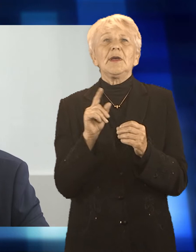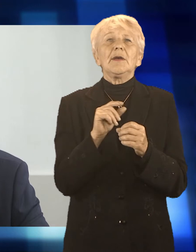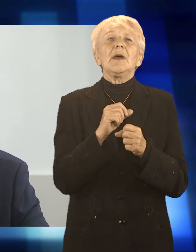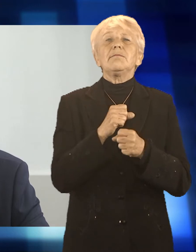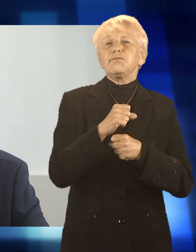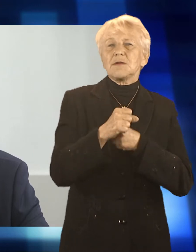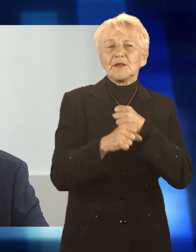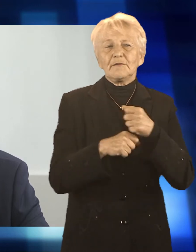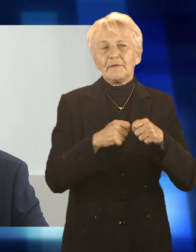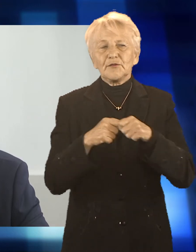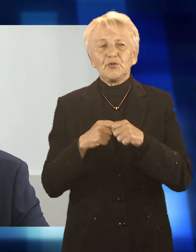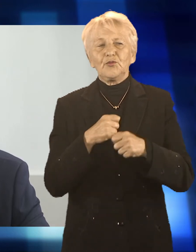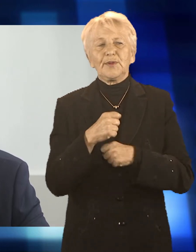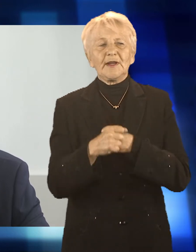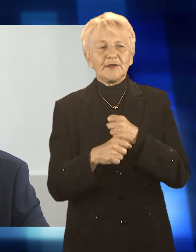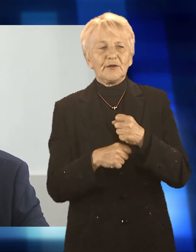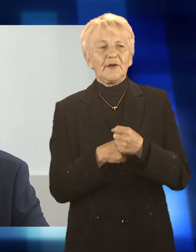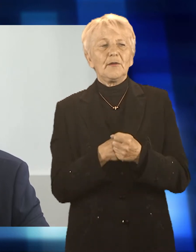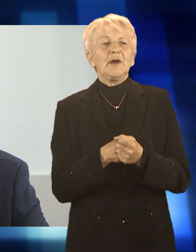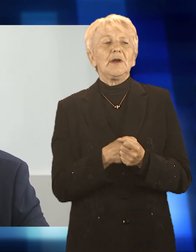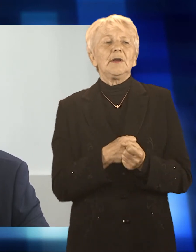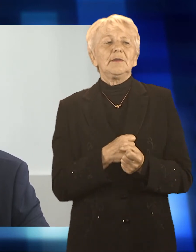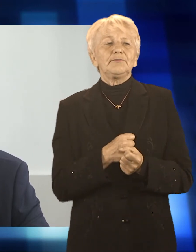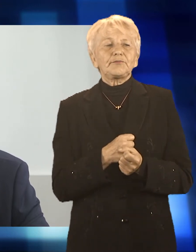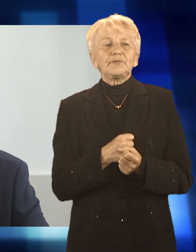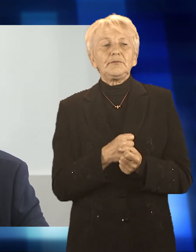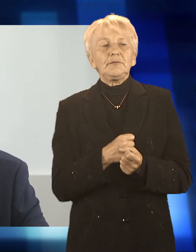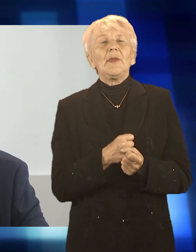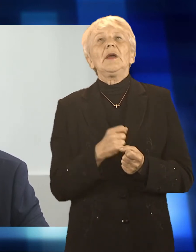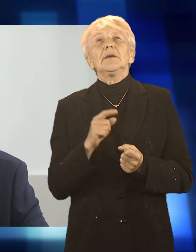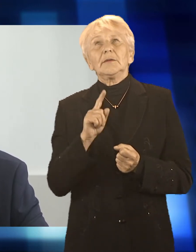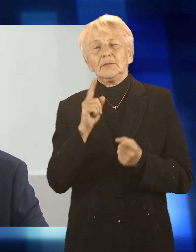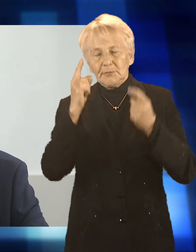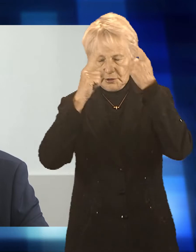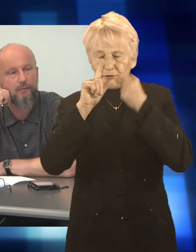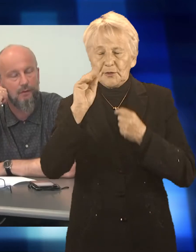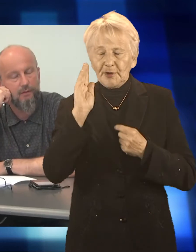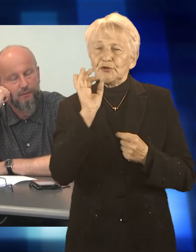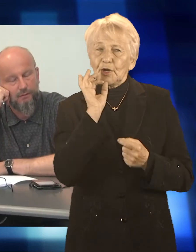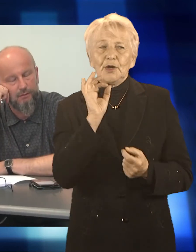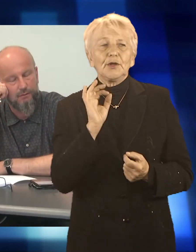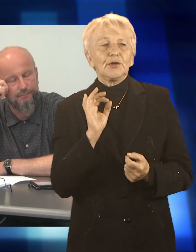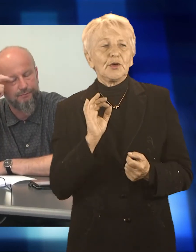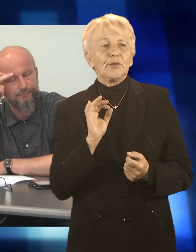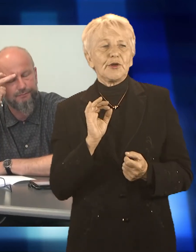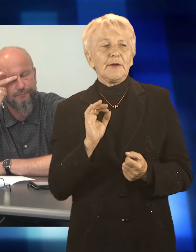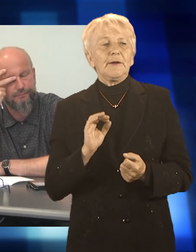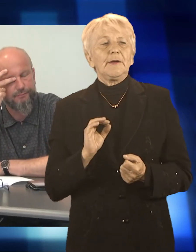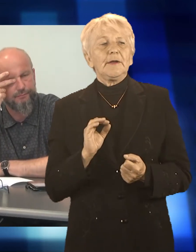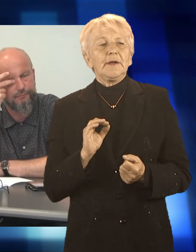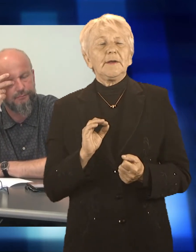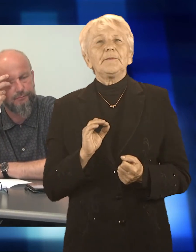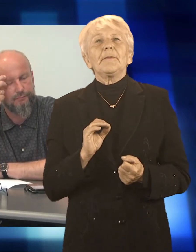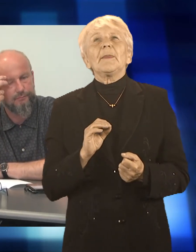głosowań na ostatniej sesji uważam, że taki potencjał istnieje. Prezydent dodał, że jakość